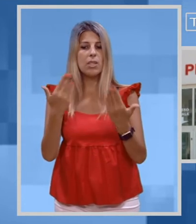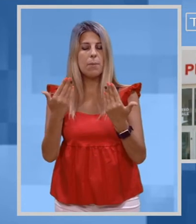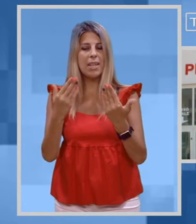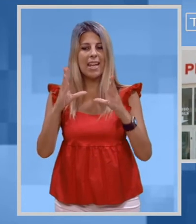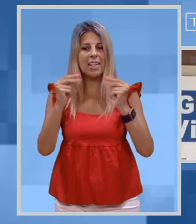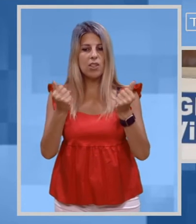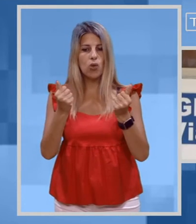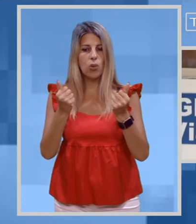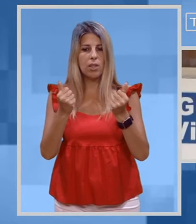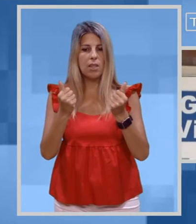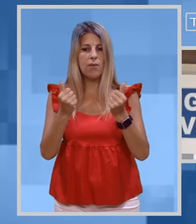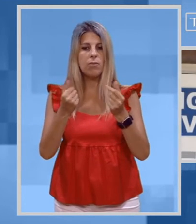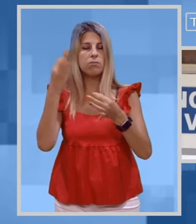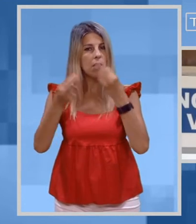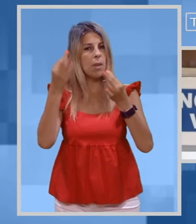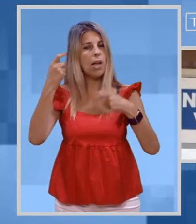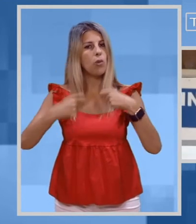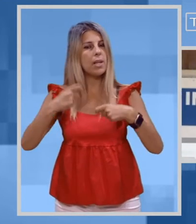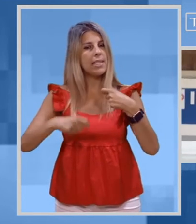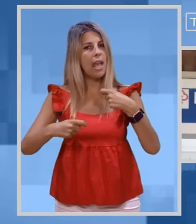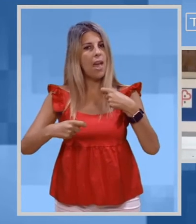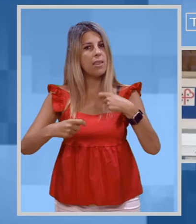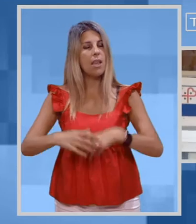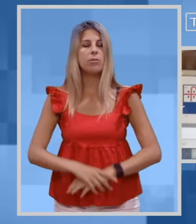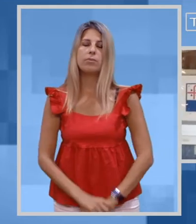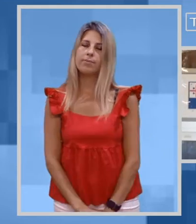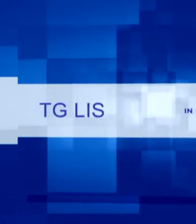risposte immediate e risolutive, ha continuato il presidente.